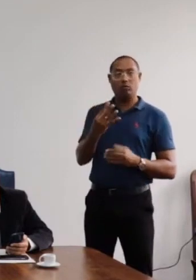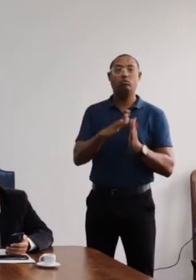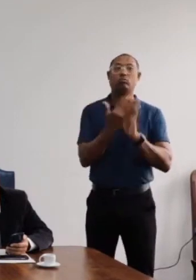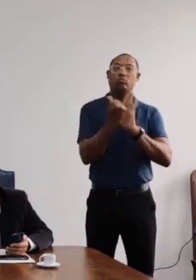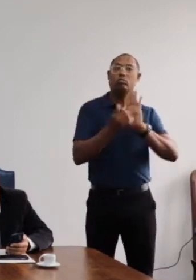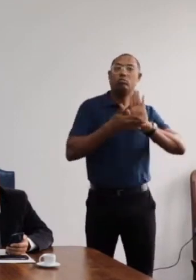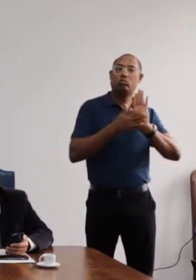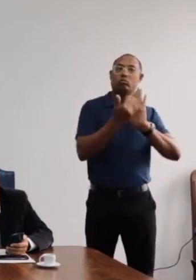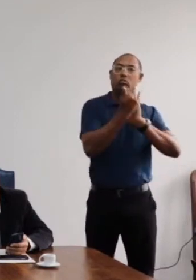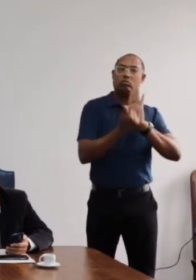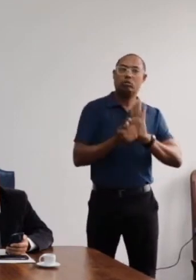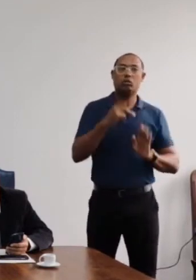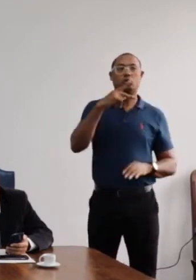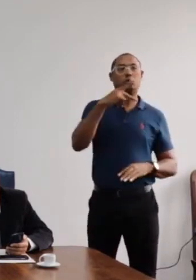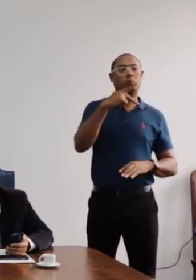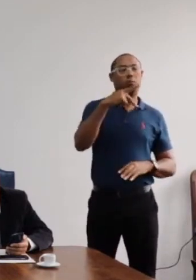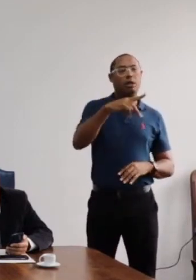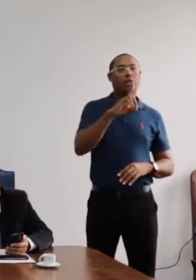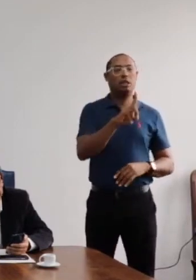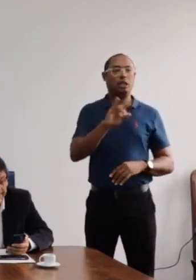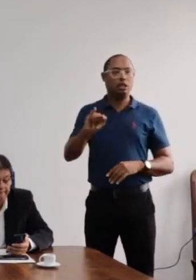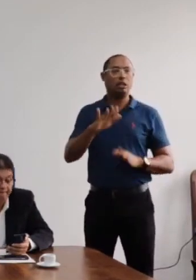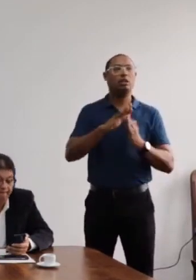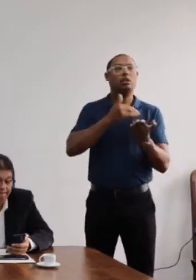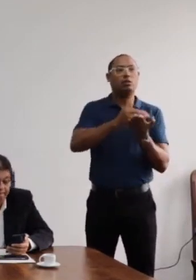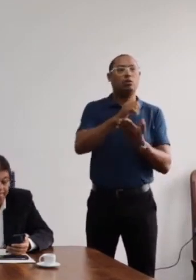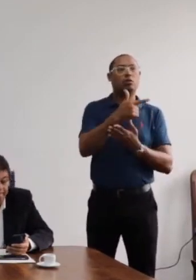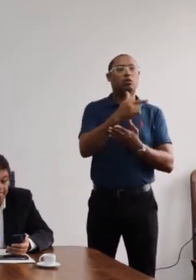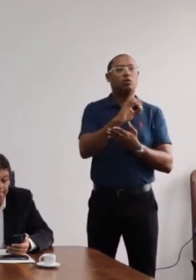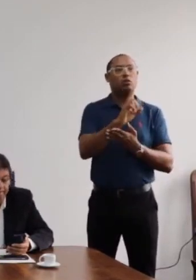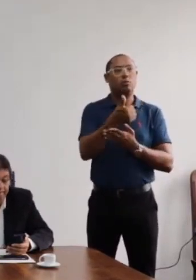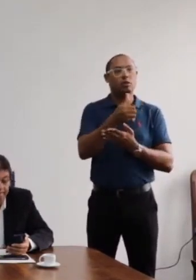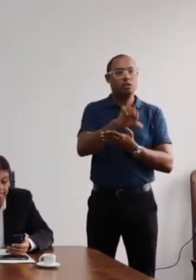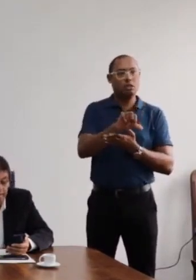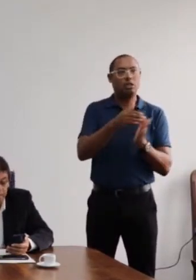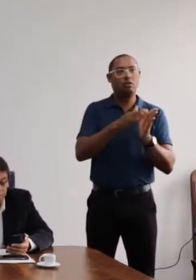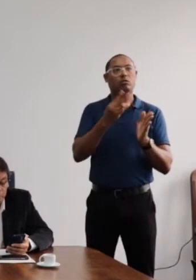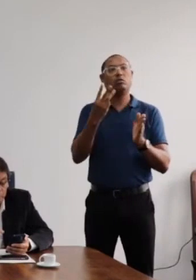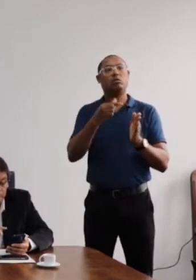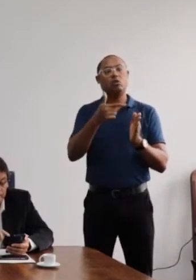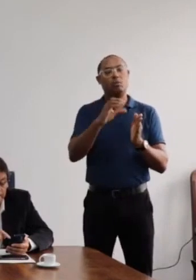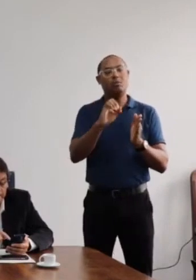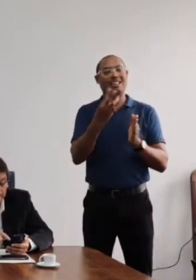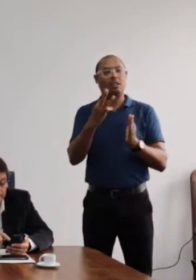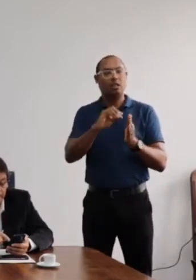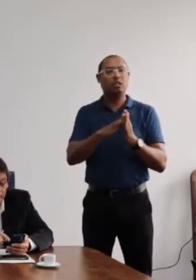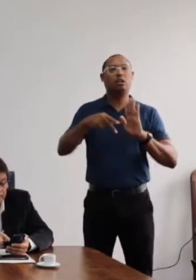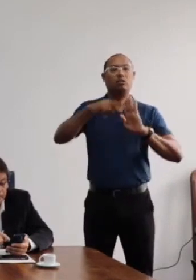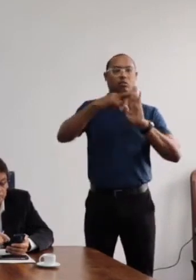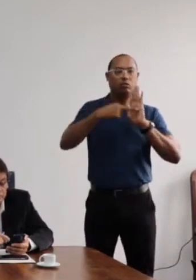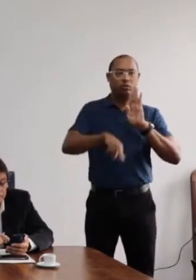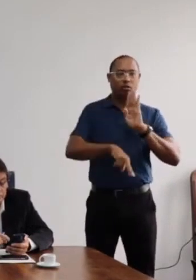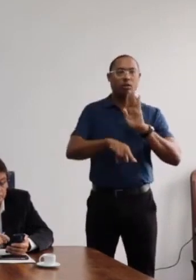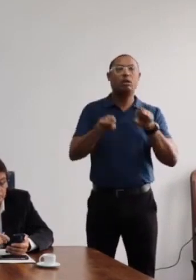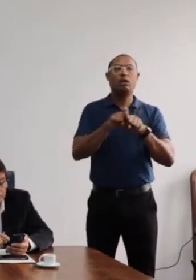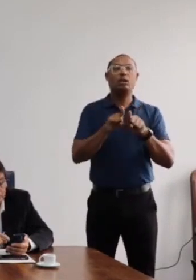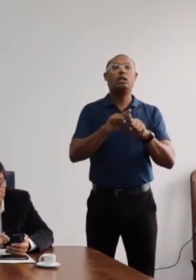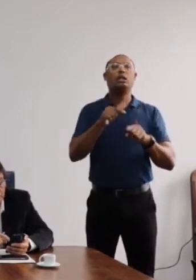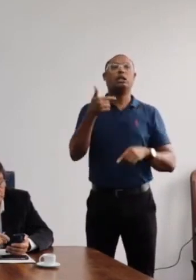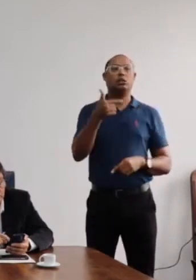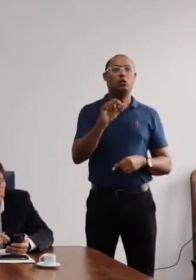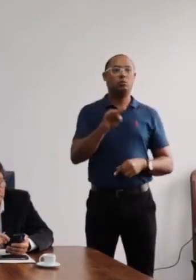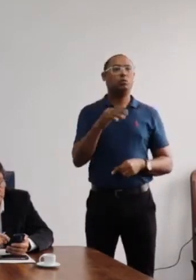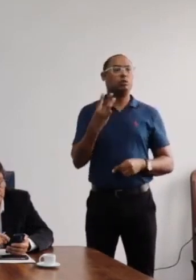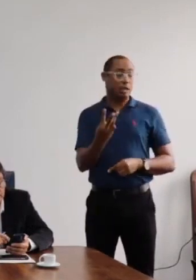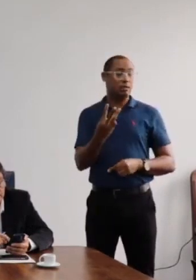proposta de revisão de PDI 2019-2030, da Universidade Federal do Recôncao da Bahia, e o ponto dois, ponto